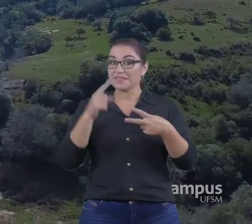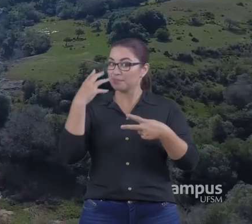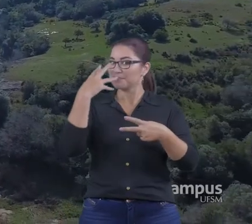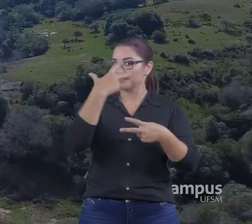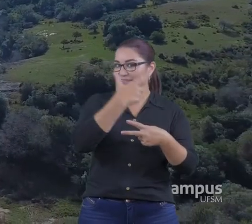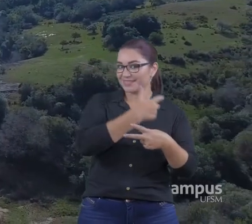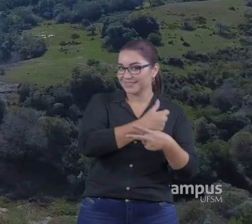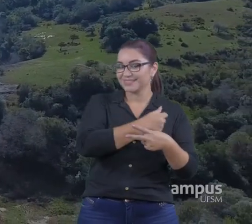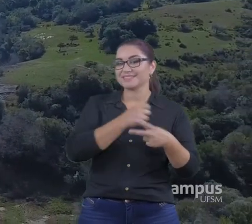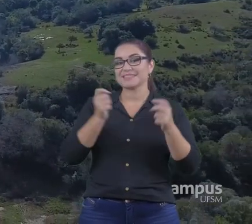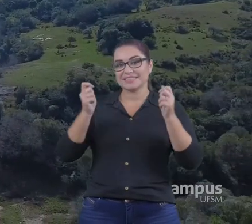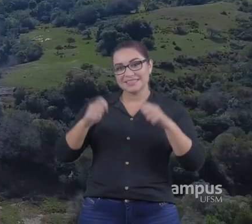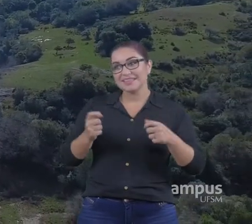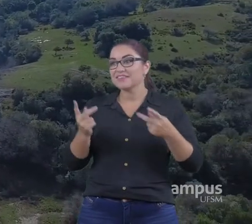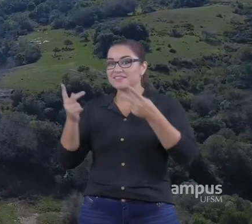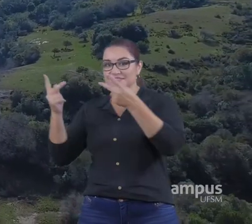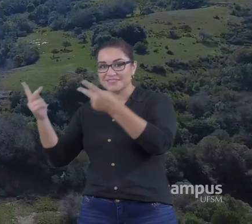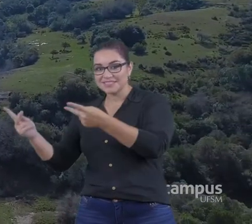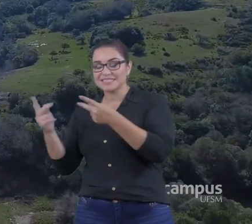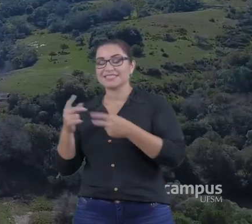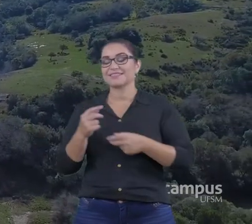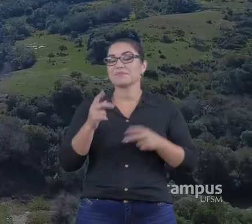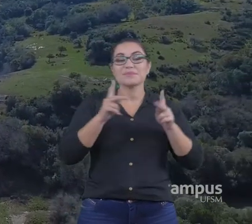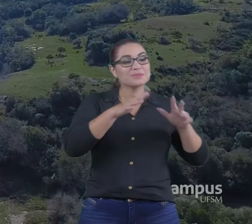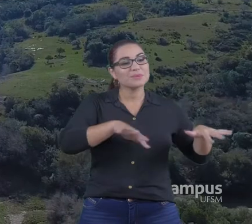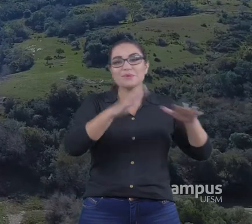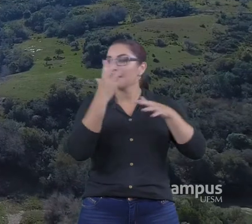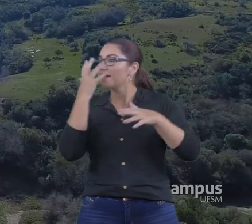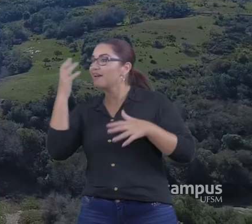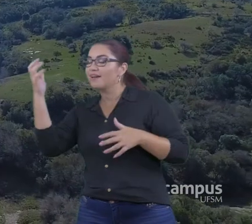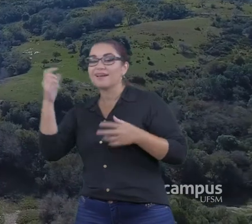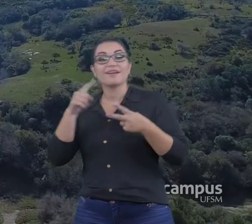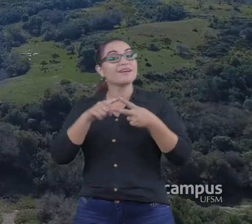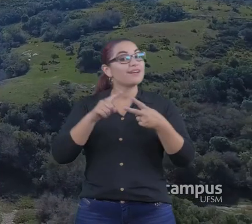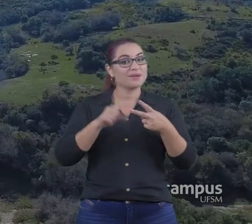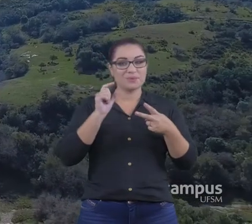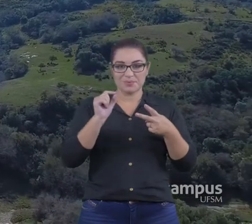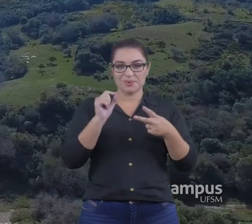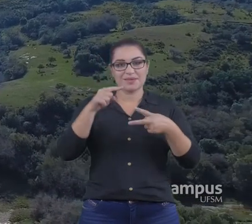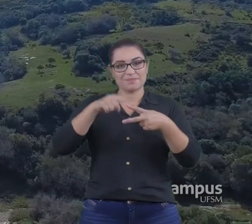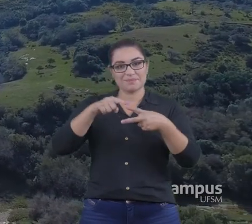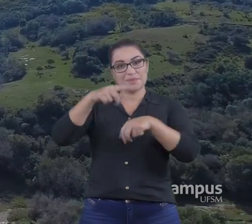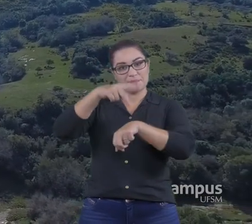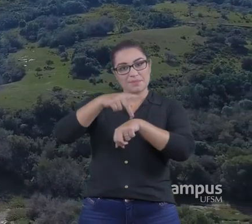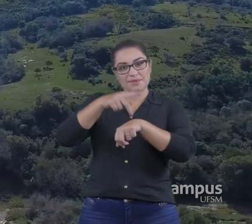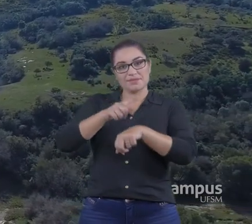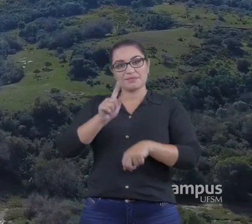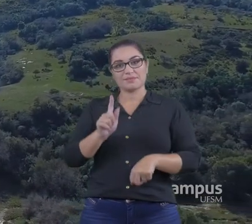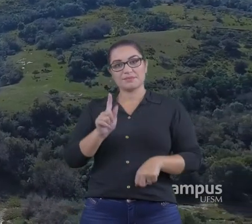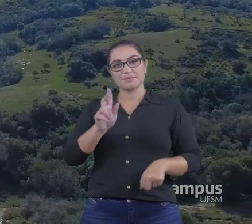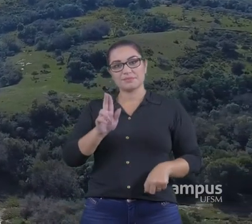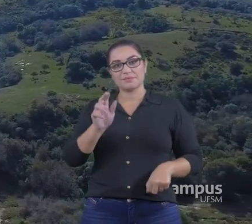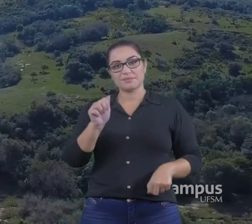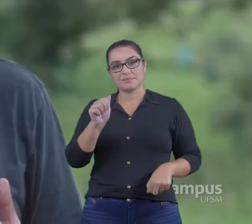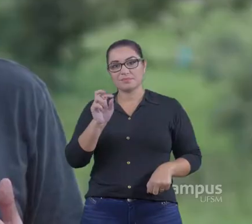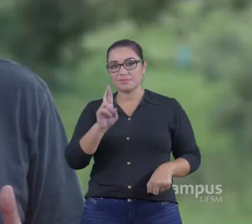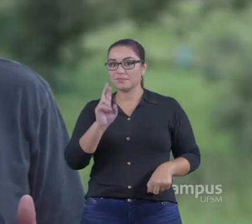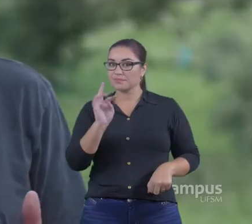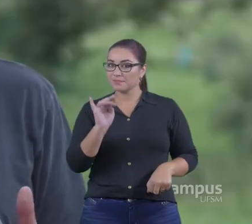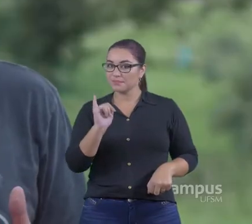Bonitos De fantástica Beleza cênica Que são as regiões Das pedras Das guaritas E da